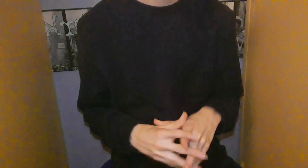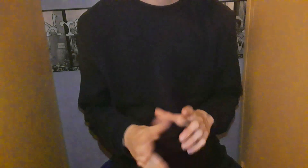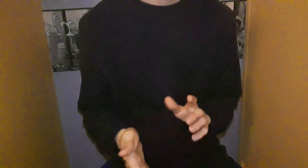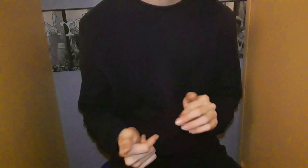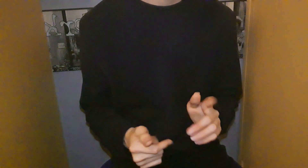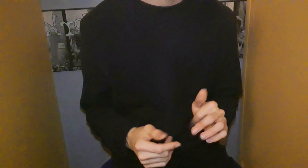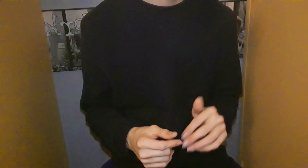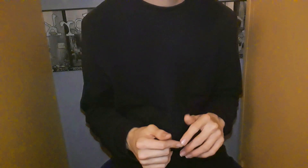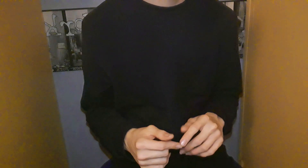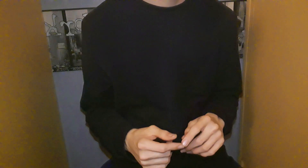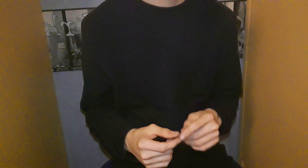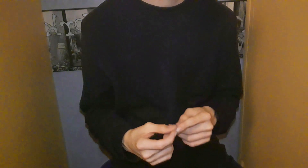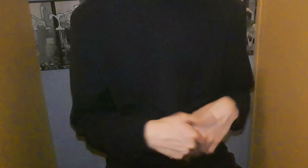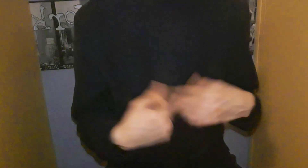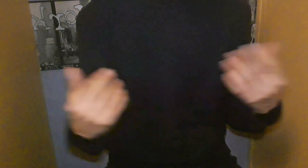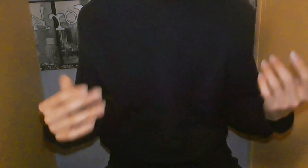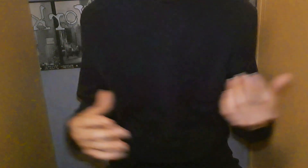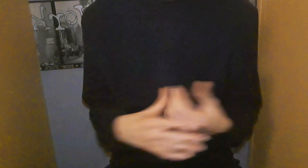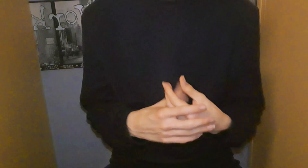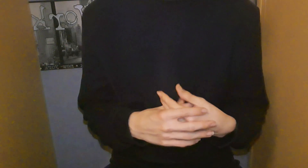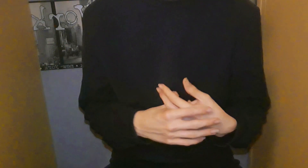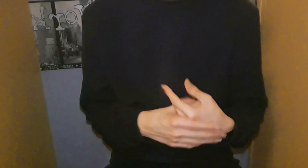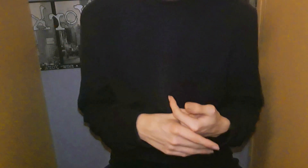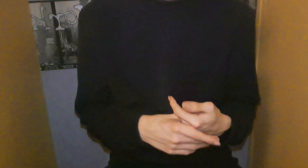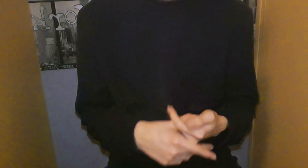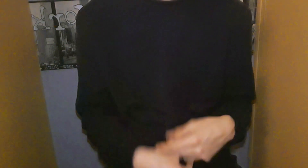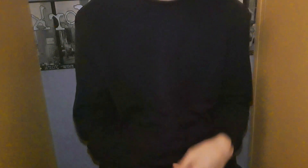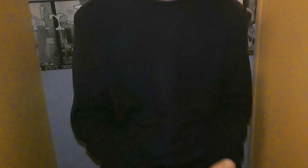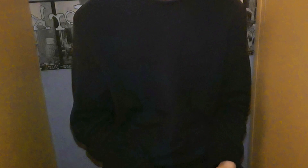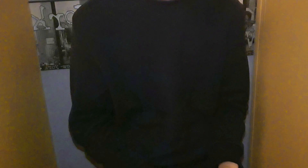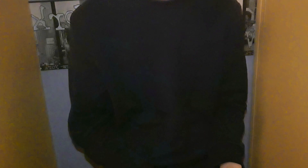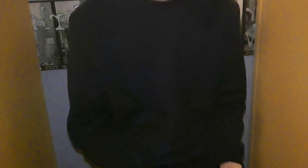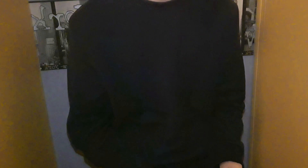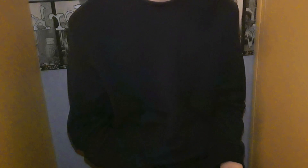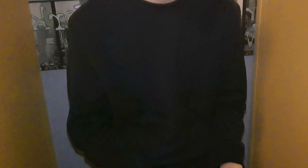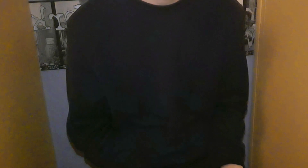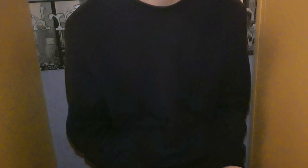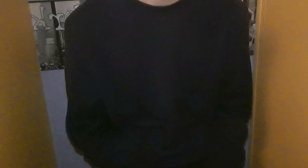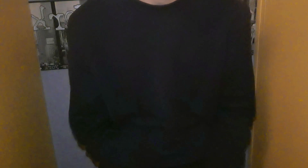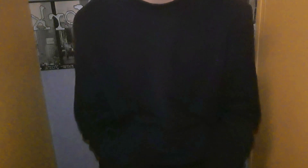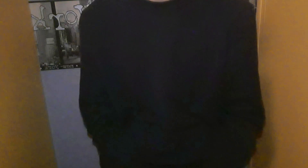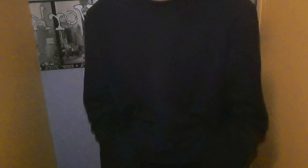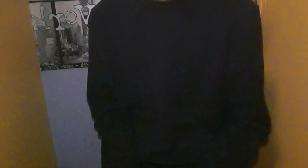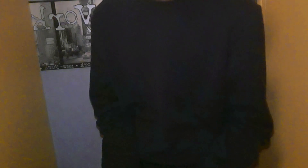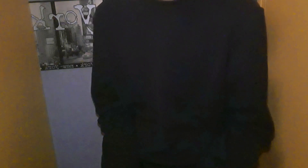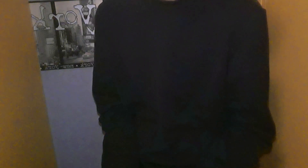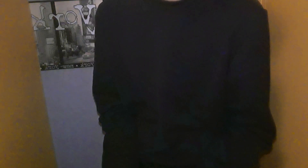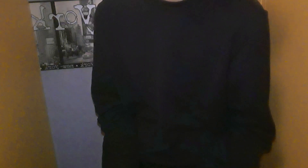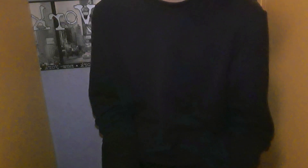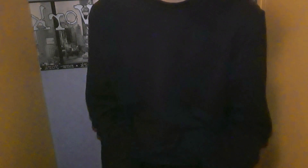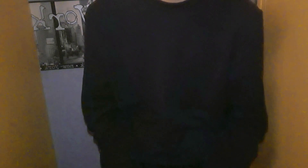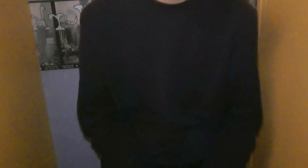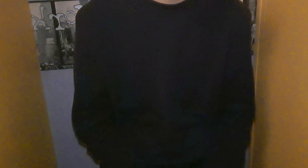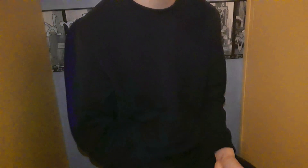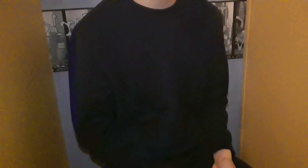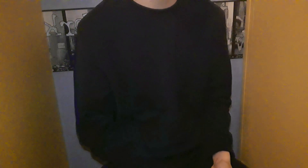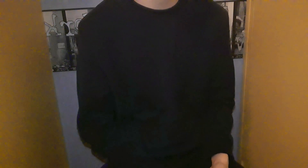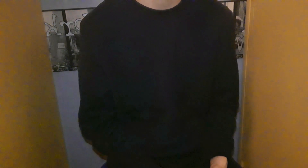Et euh Enfin voilà Du coup j'adore ça C'est la musique C'est ça c'est depuis aussi Tout petit Voilà C'est comme ça